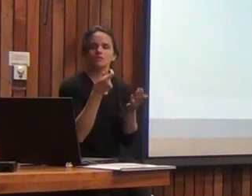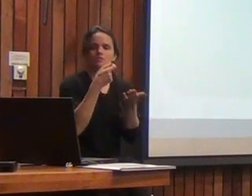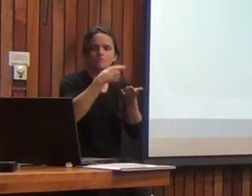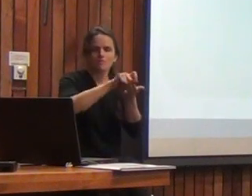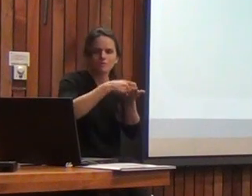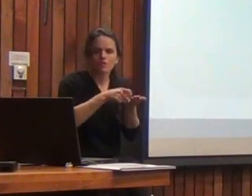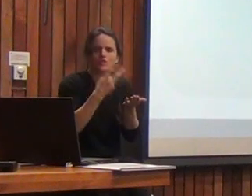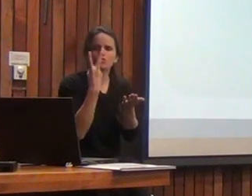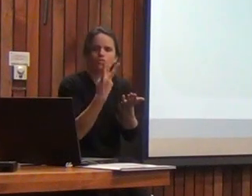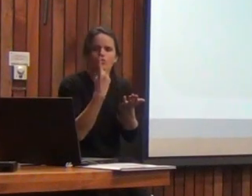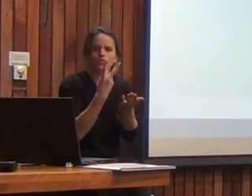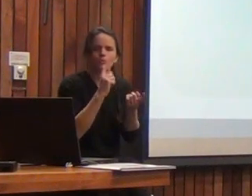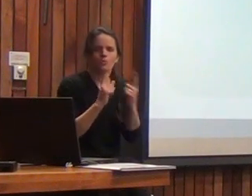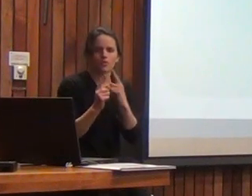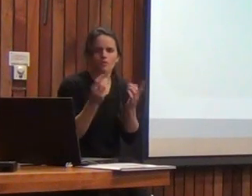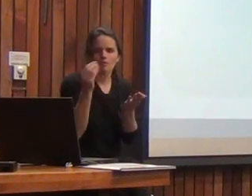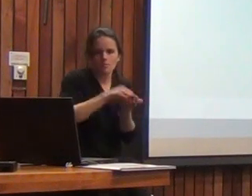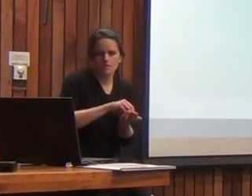dos subpruebas extra